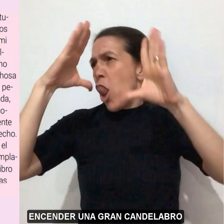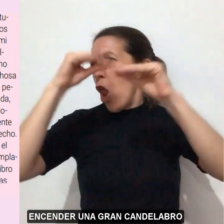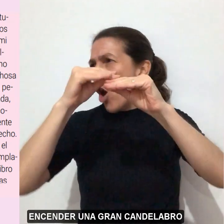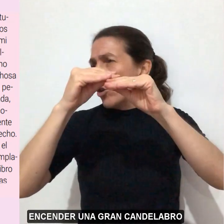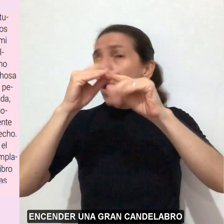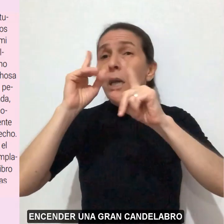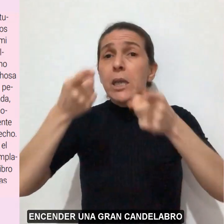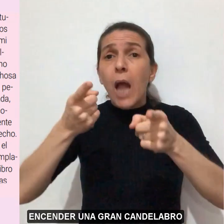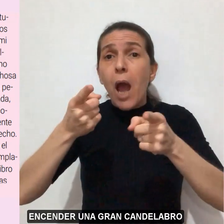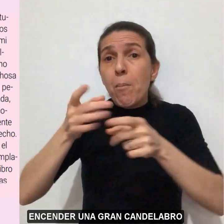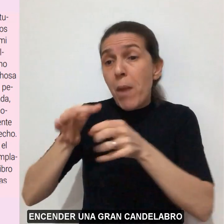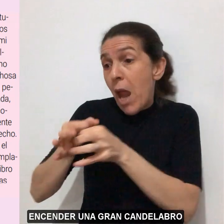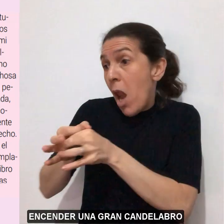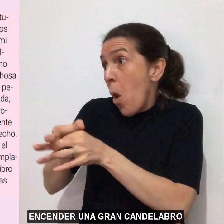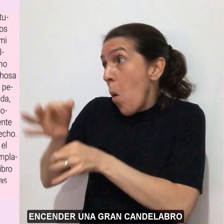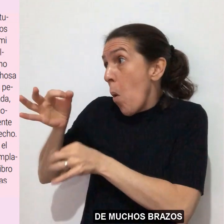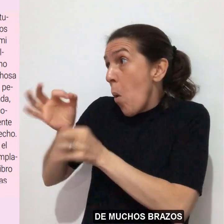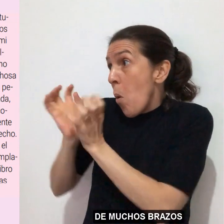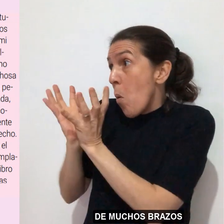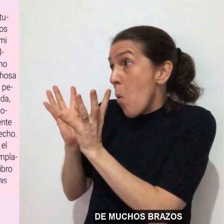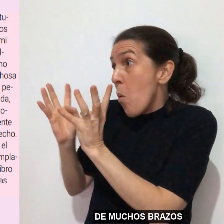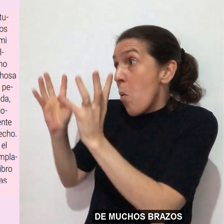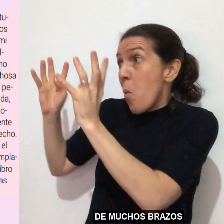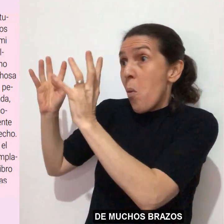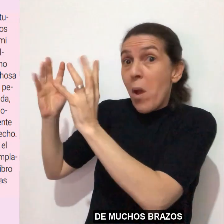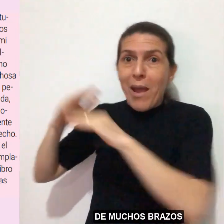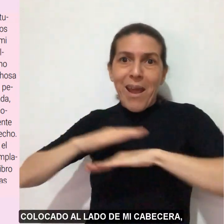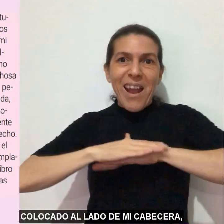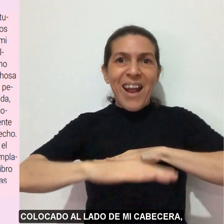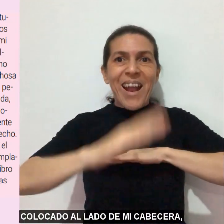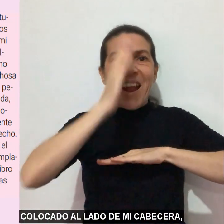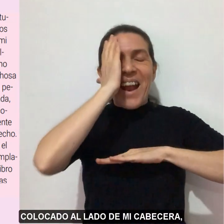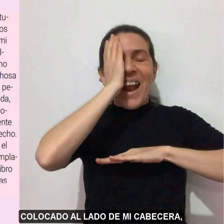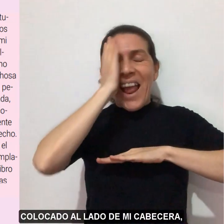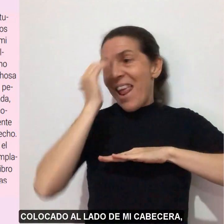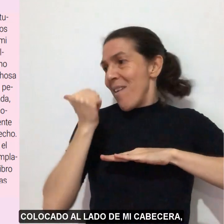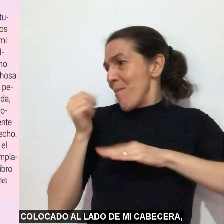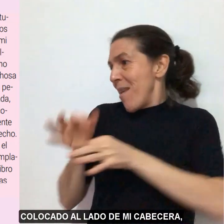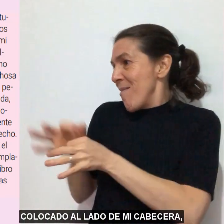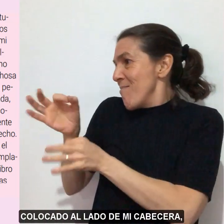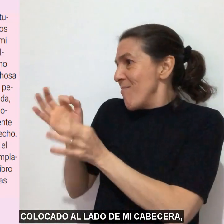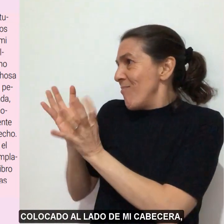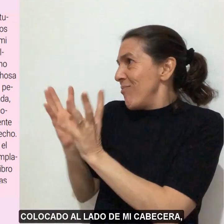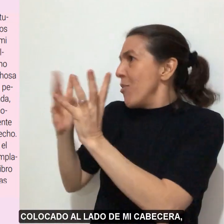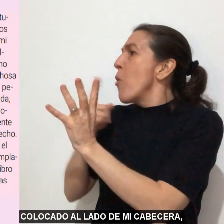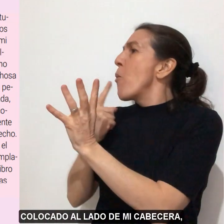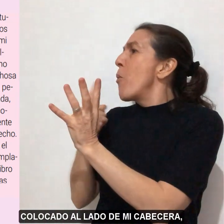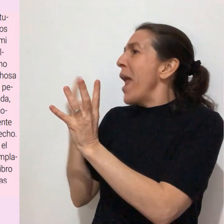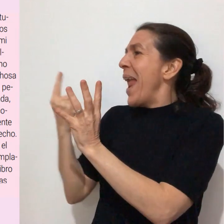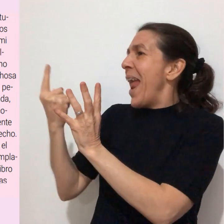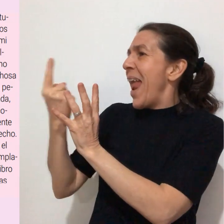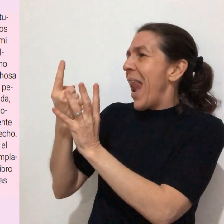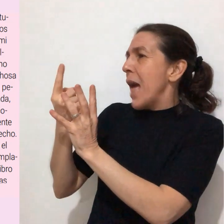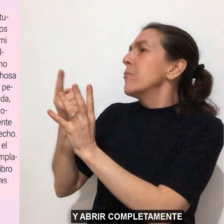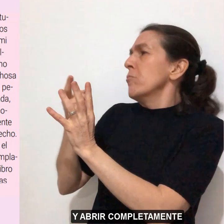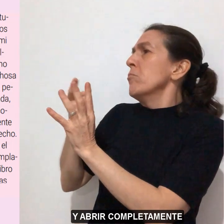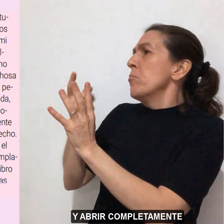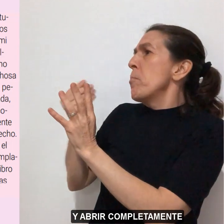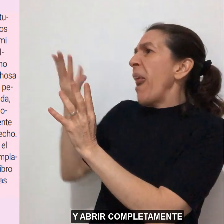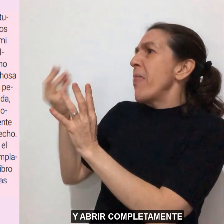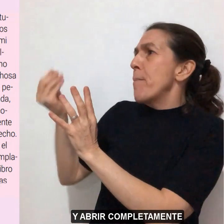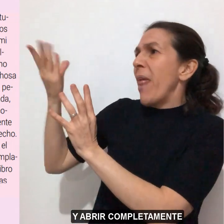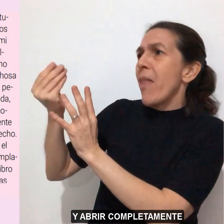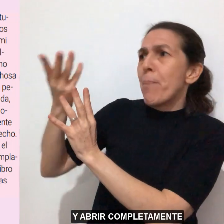encender un gran candelabro de muchos brazos colocado al lado de mi cadevesera, y abrir